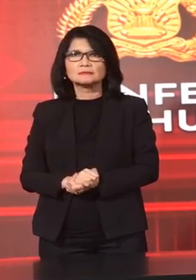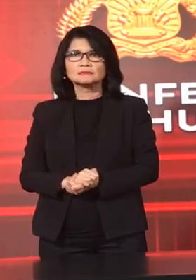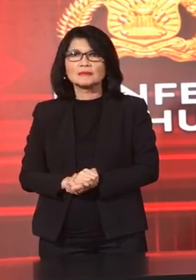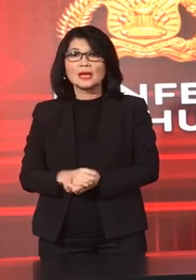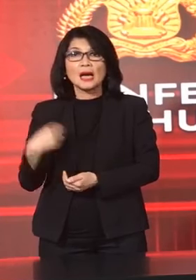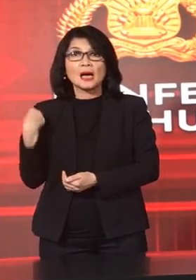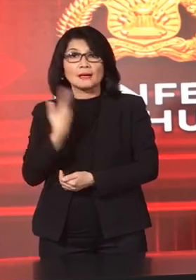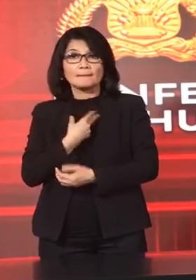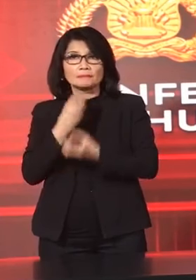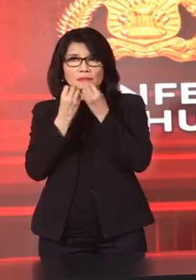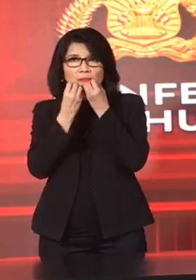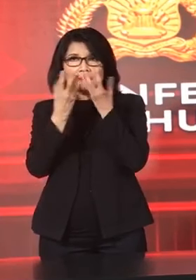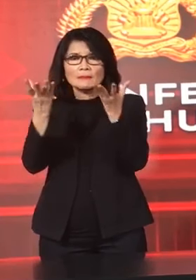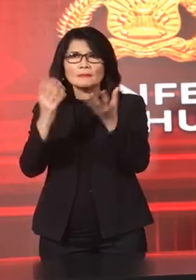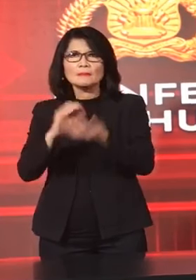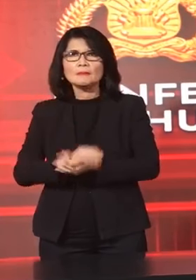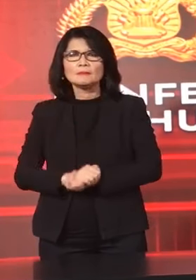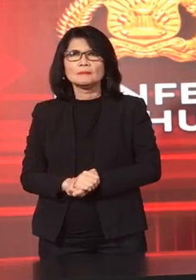Sampaikan Bahwa